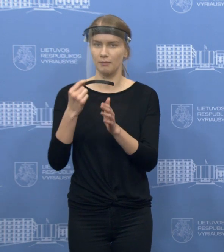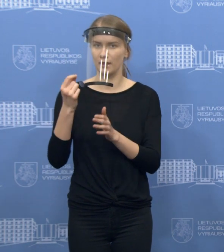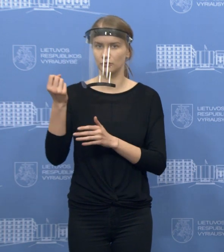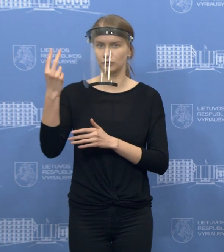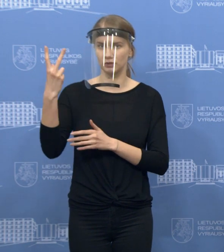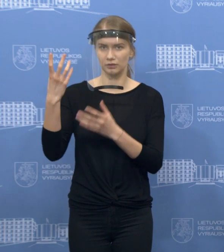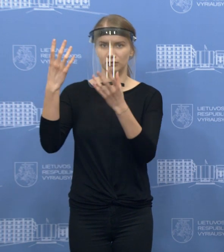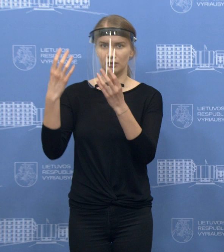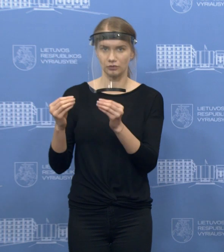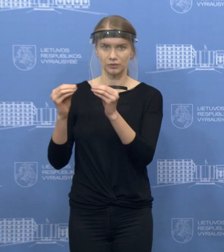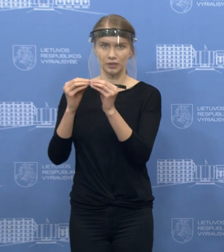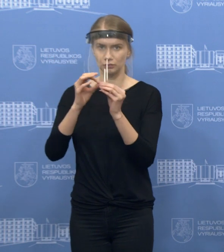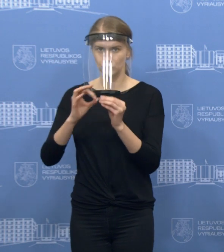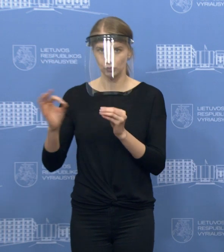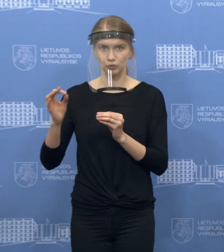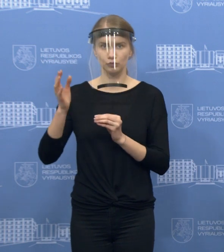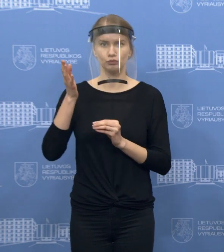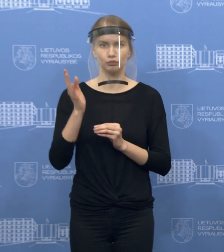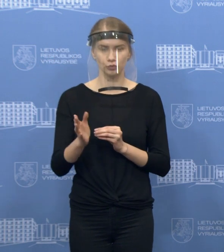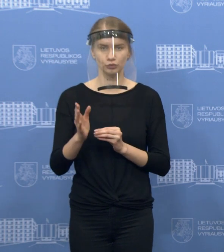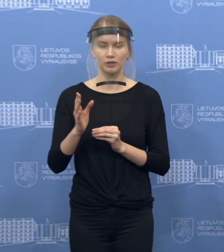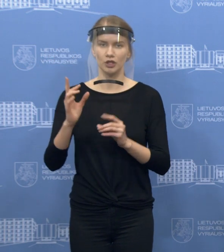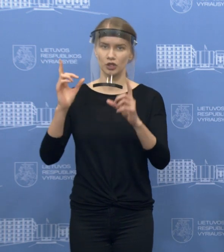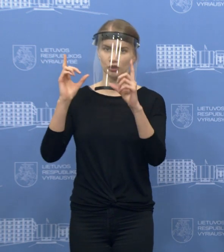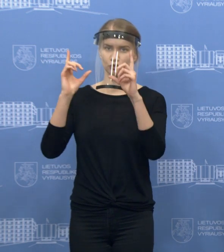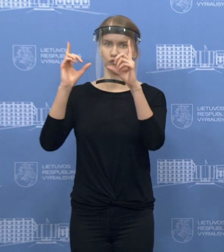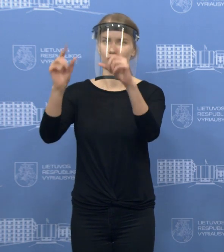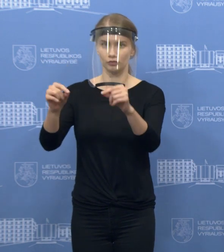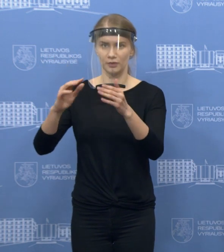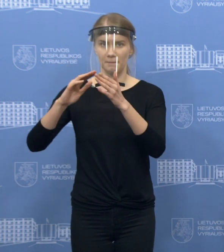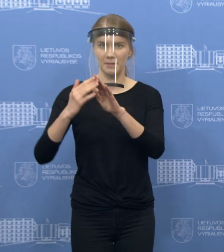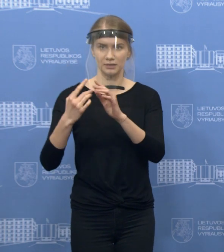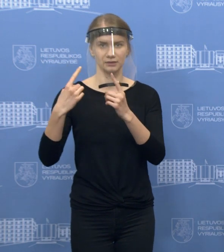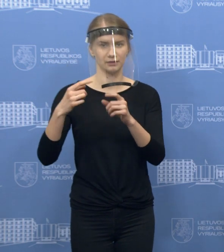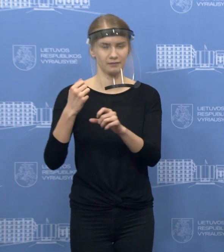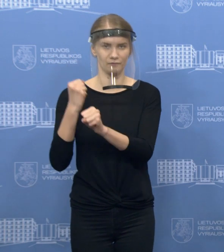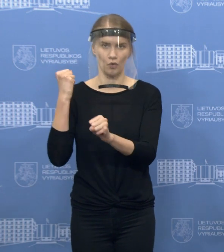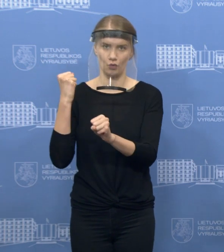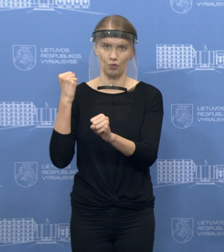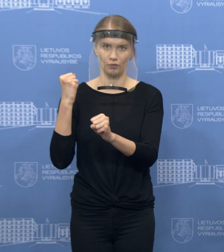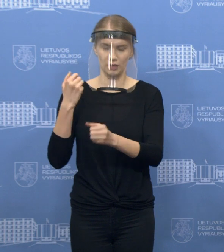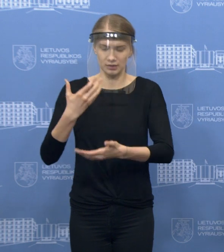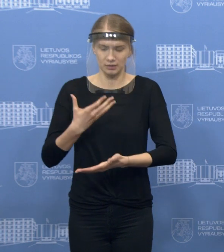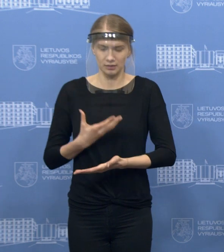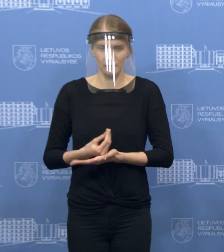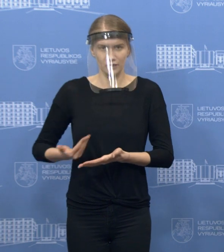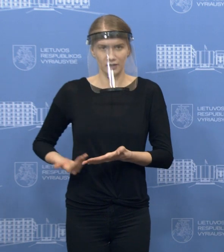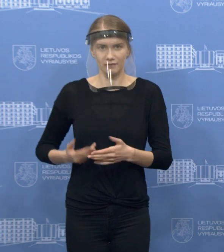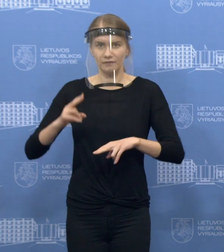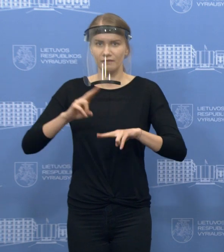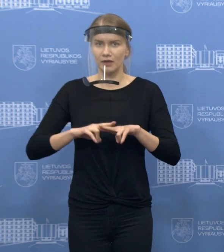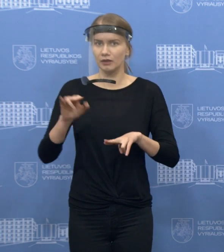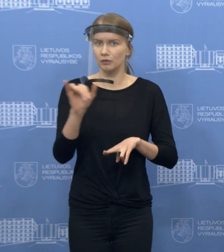20 valandos. yra draudžiama išvykti iš, iš esmės, savo gyvenamosios vietos